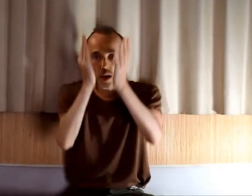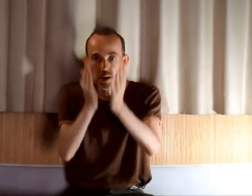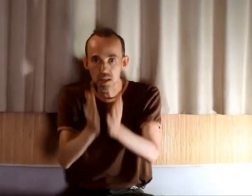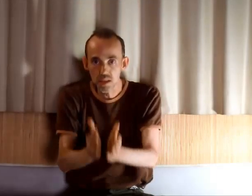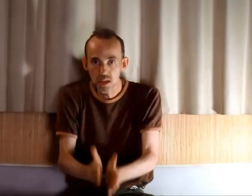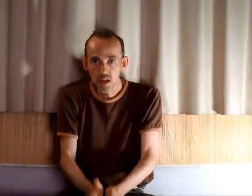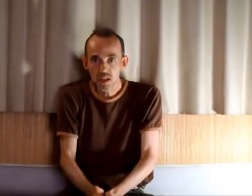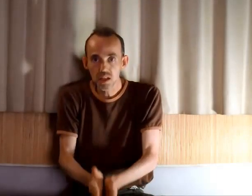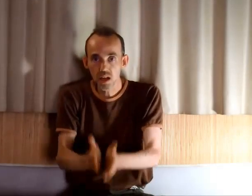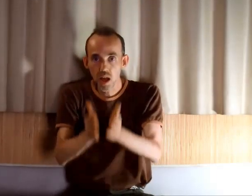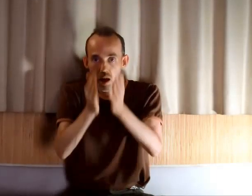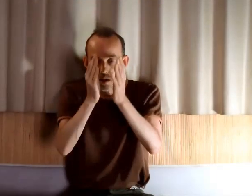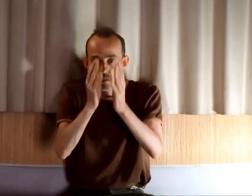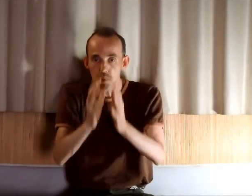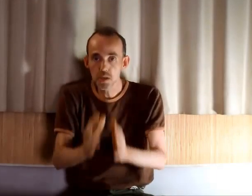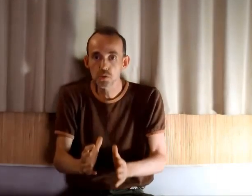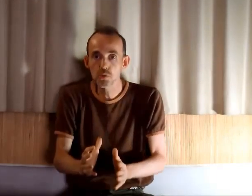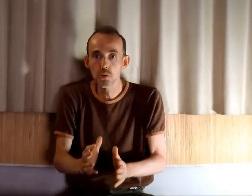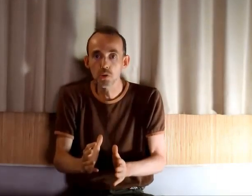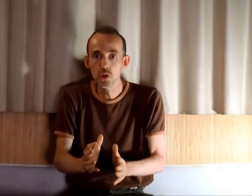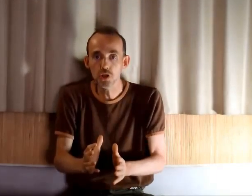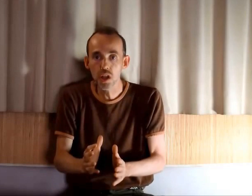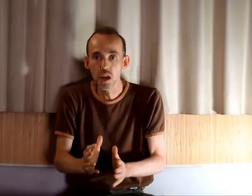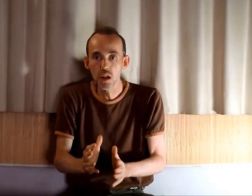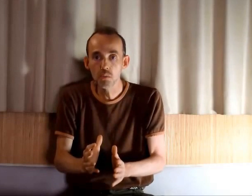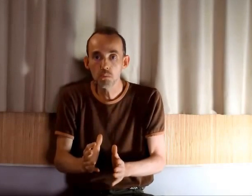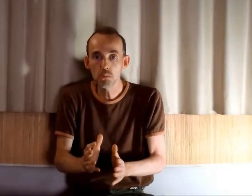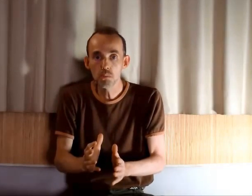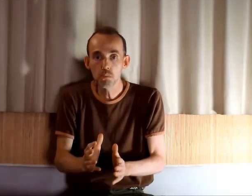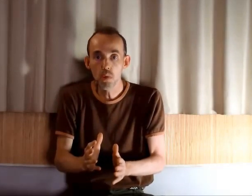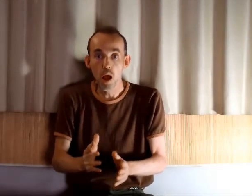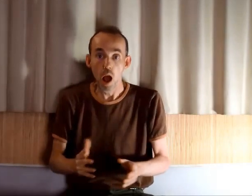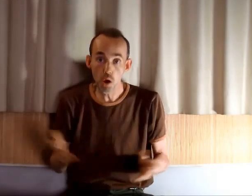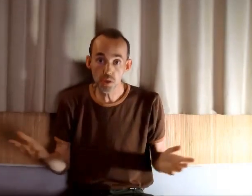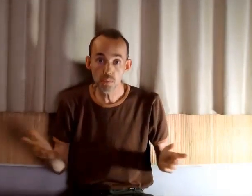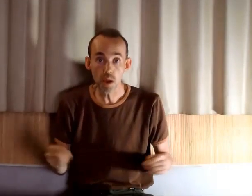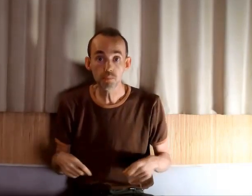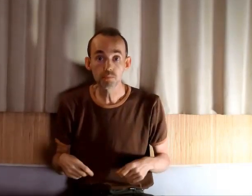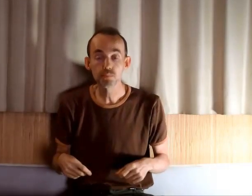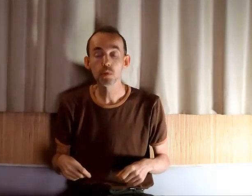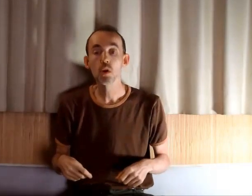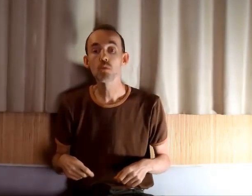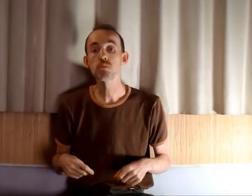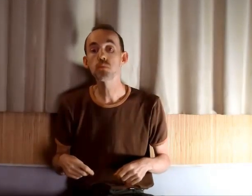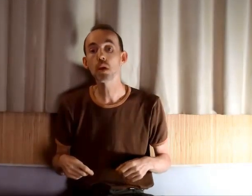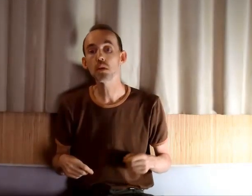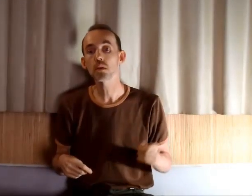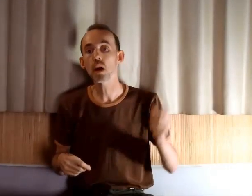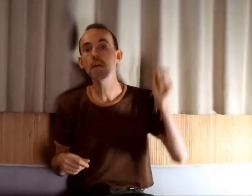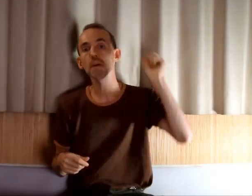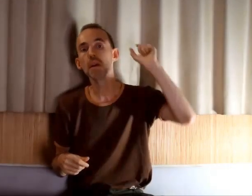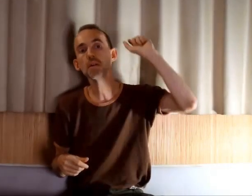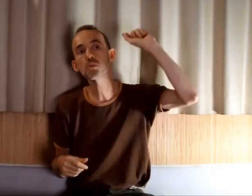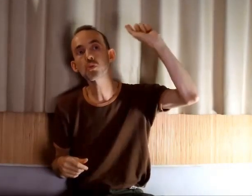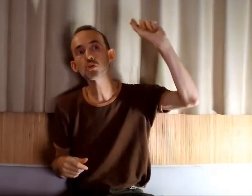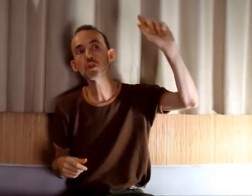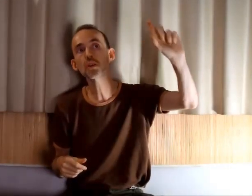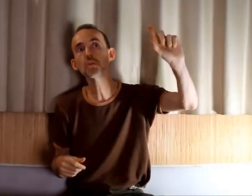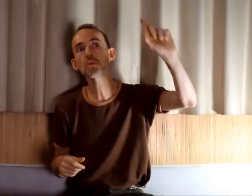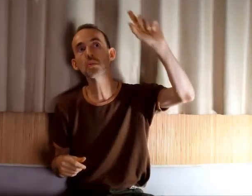racine qui est la blessure originelle. Alors c'est vrai, vous pouvez travailler sur chacune